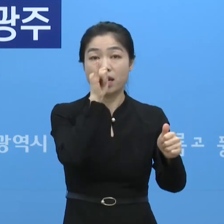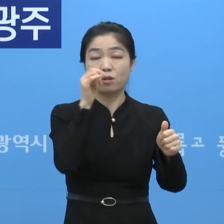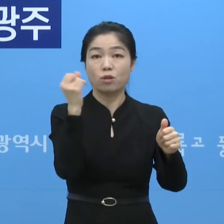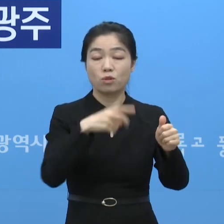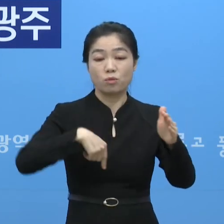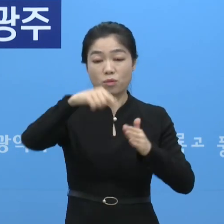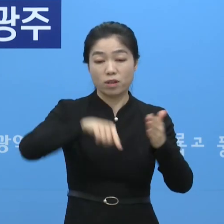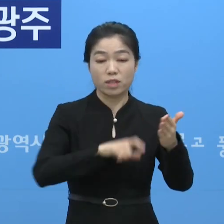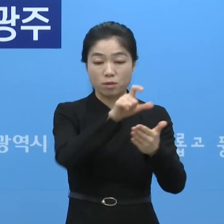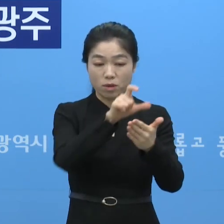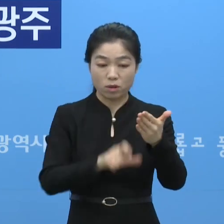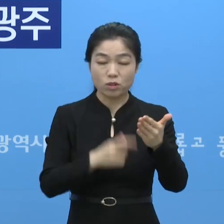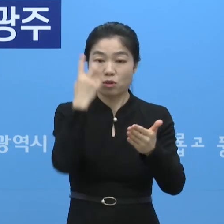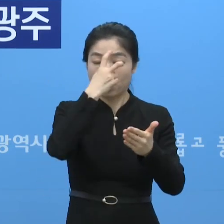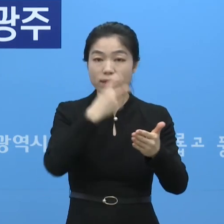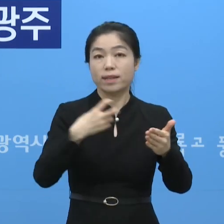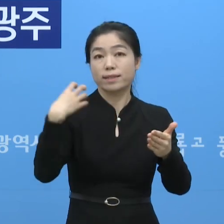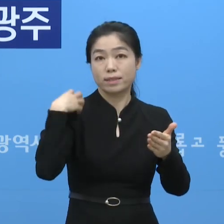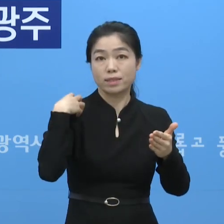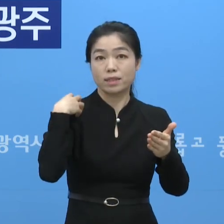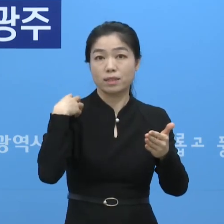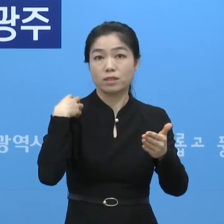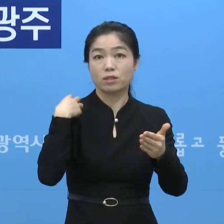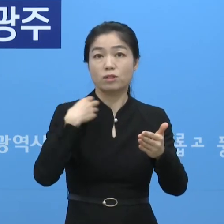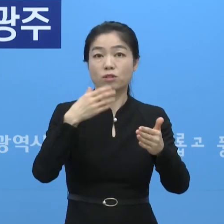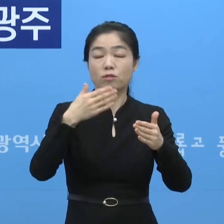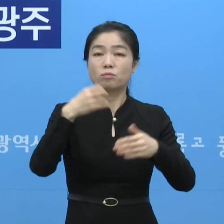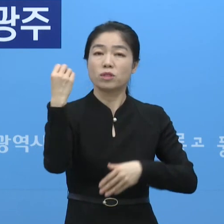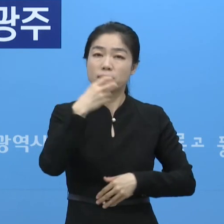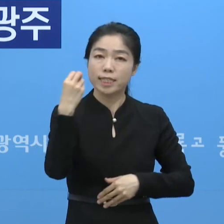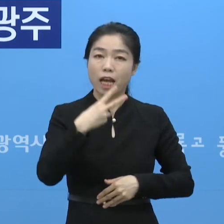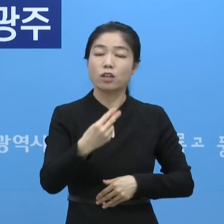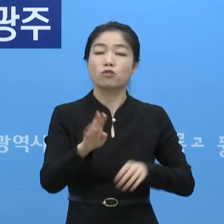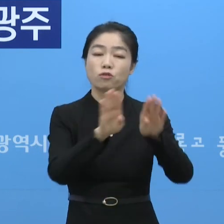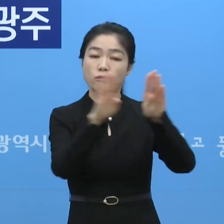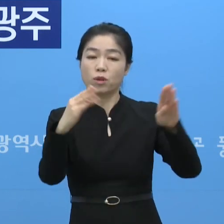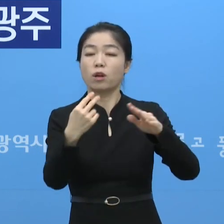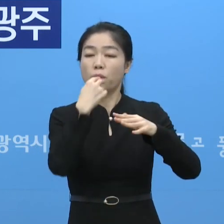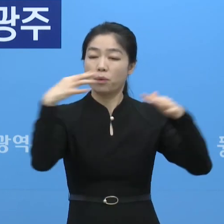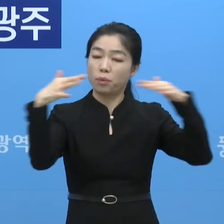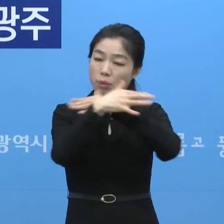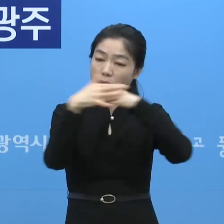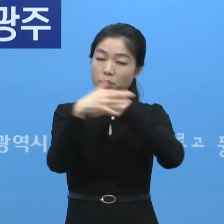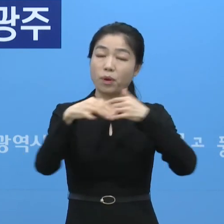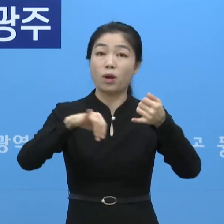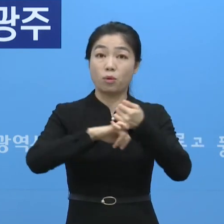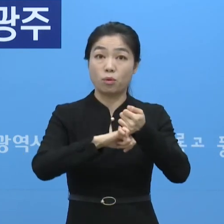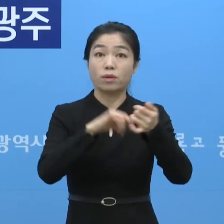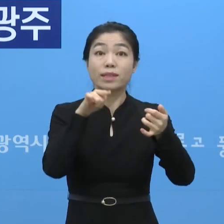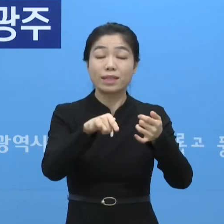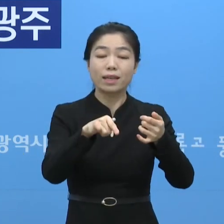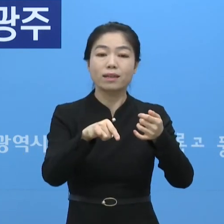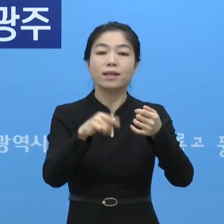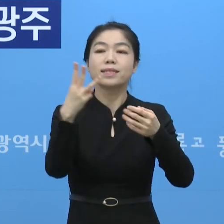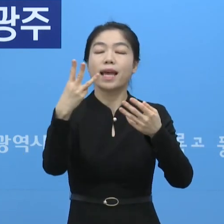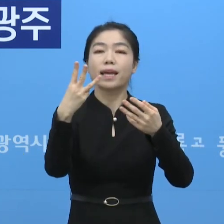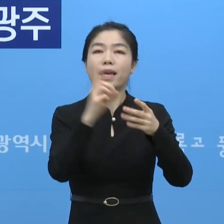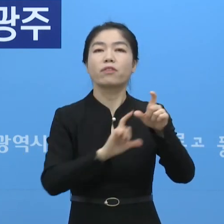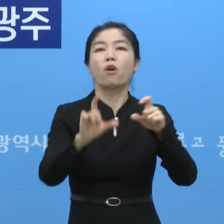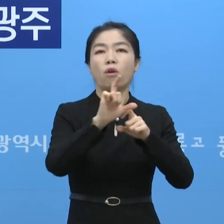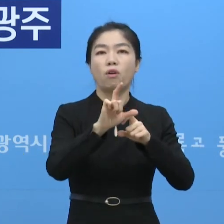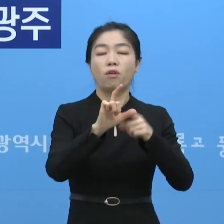출입자 명부를 관리하도록 했습니다. 그리고 주기적으로 소독 및 환기를 하도록 되어 있었는데요. 이 부분을 3가지를 더